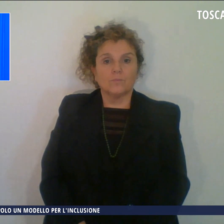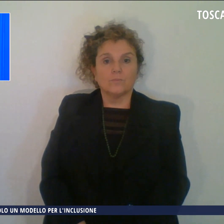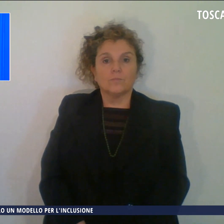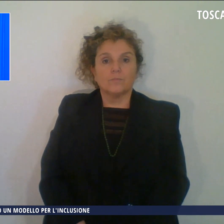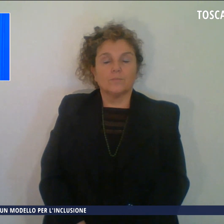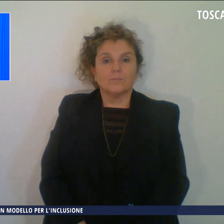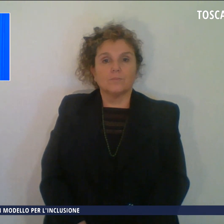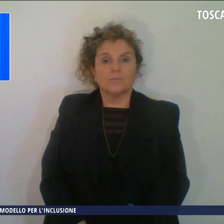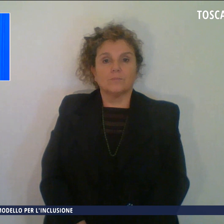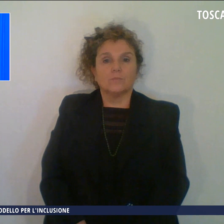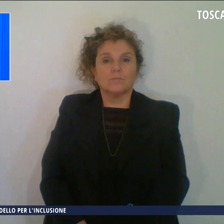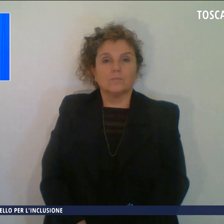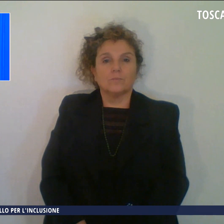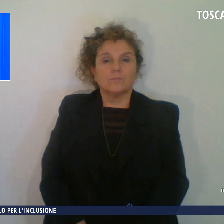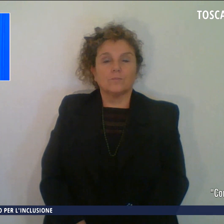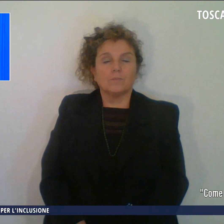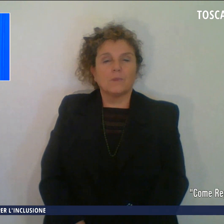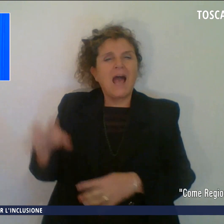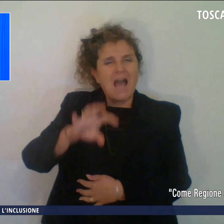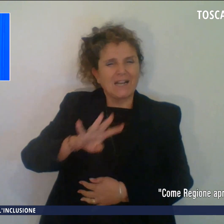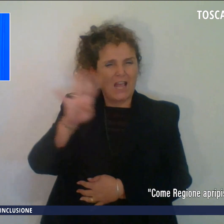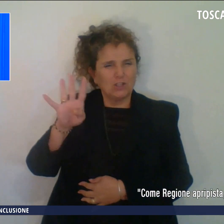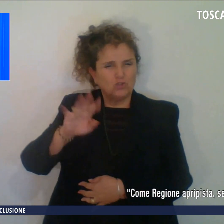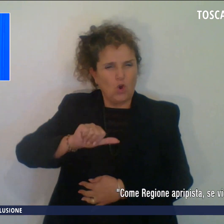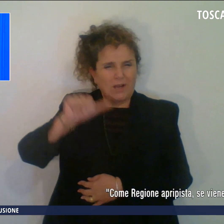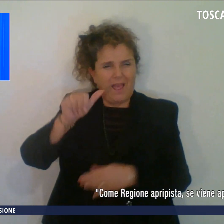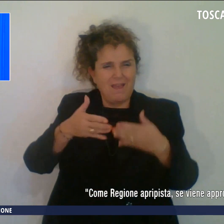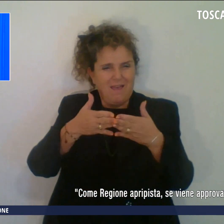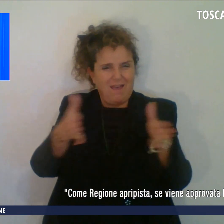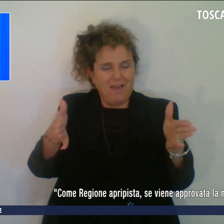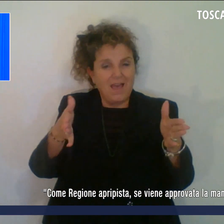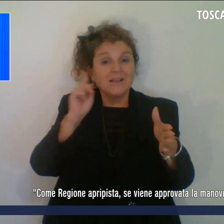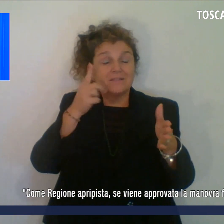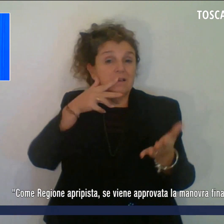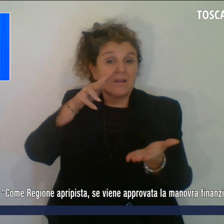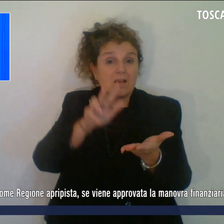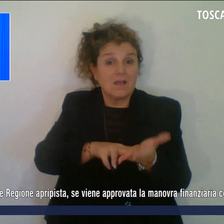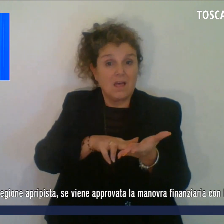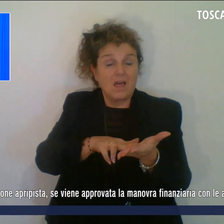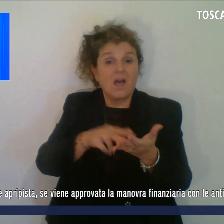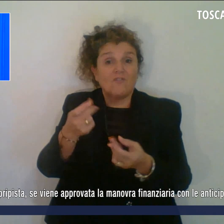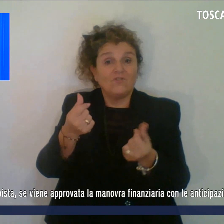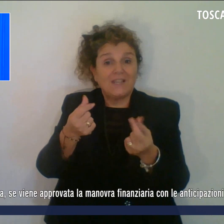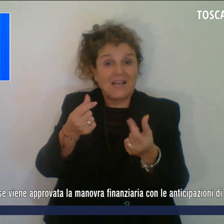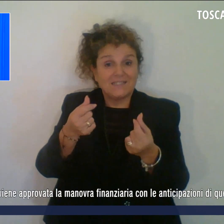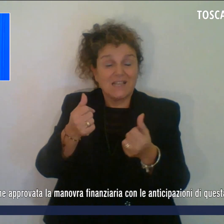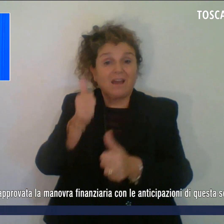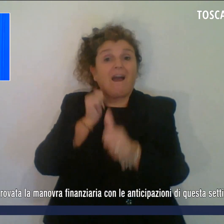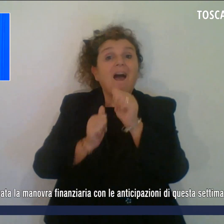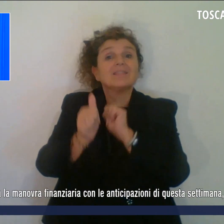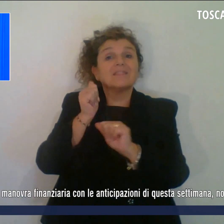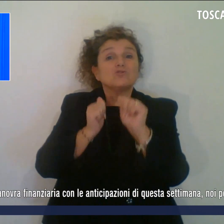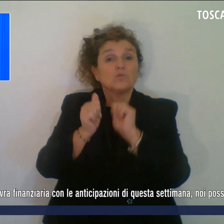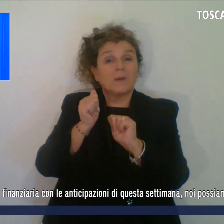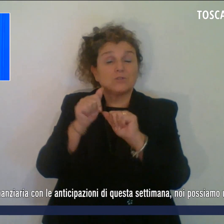Come Regione apripista, se viene approvata la manovra finanziaria con le anticipazioni di questa